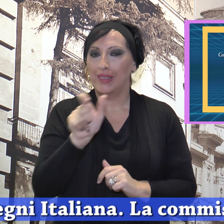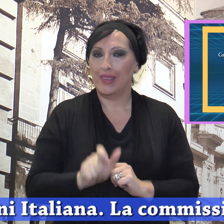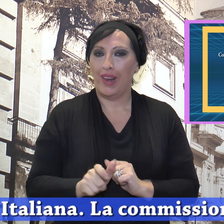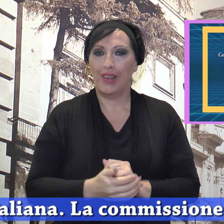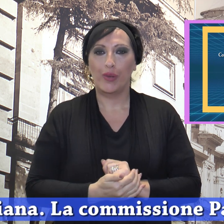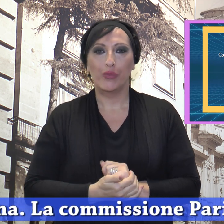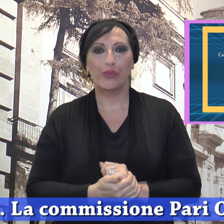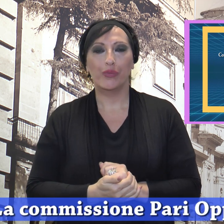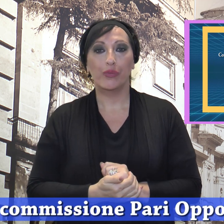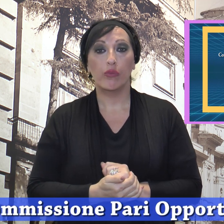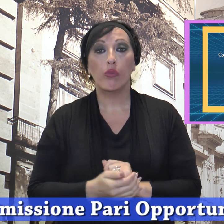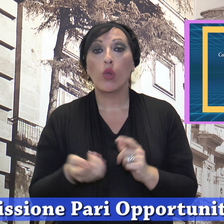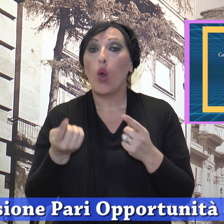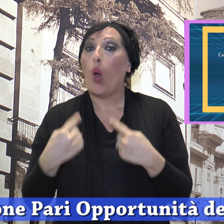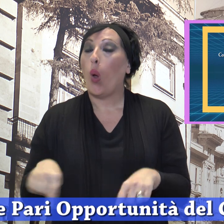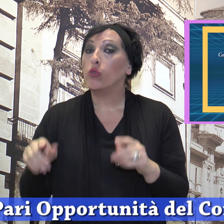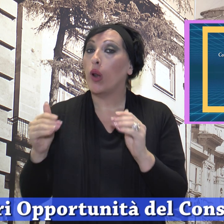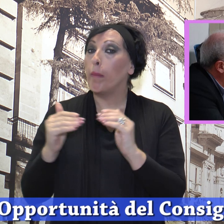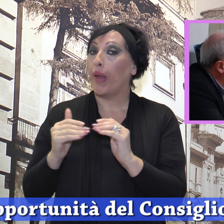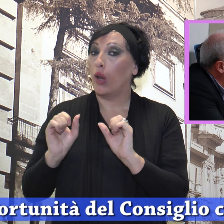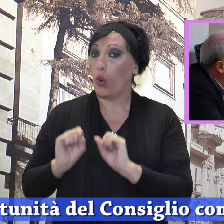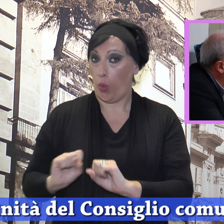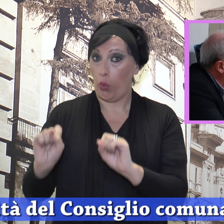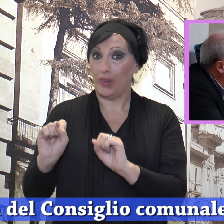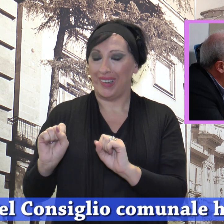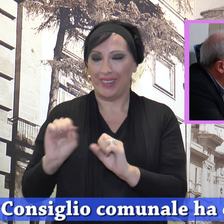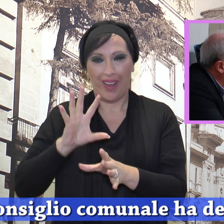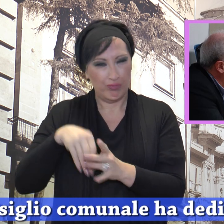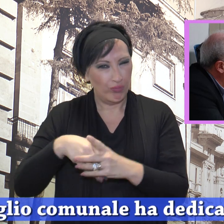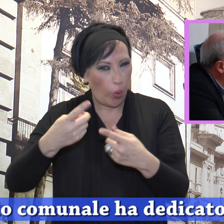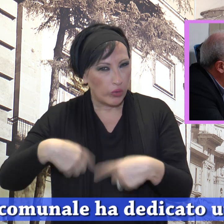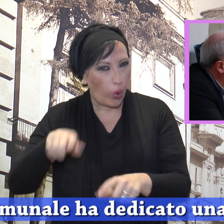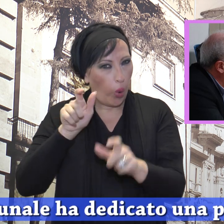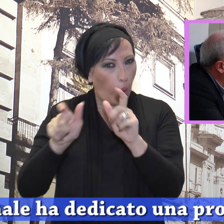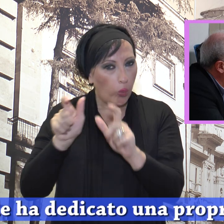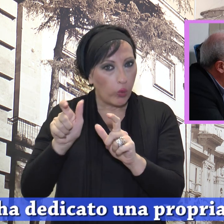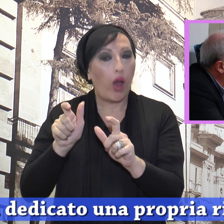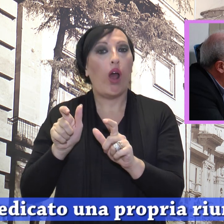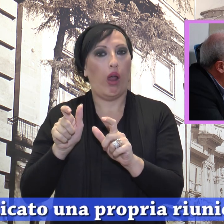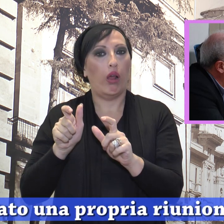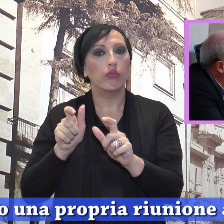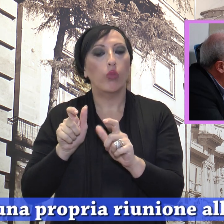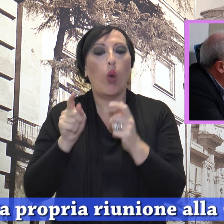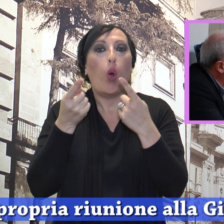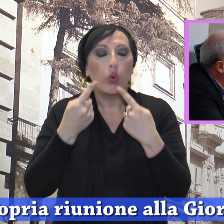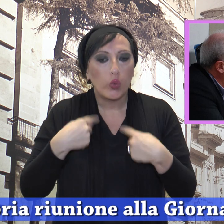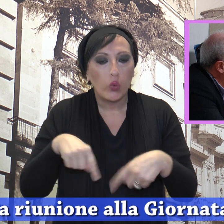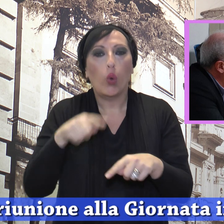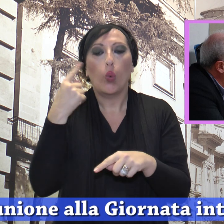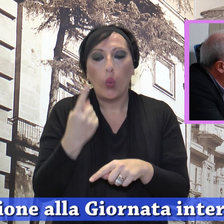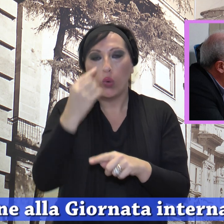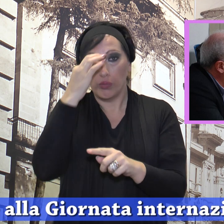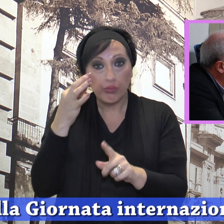La Commissione Pari Opportunità del Consiglio Comunale ha dedicato una propria riunione alla